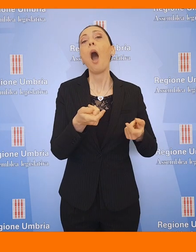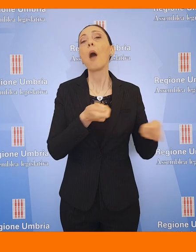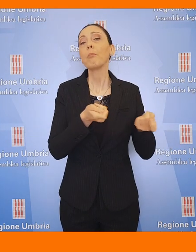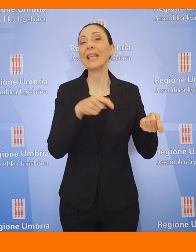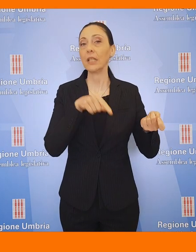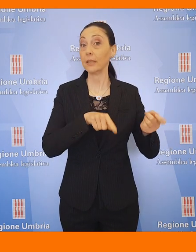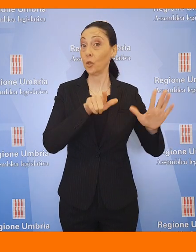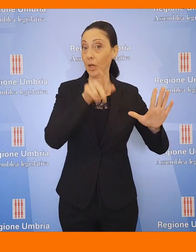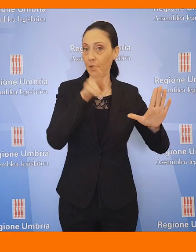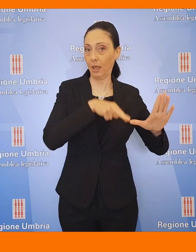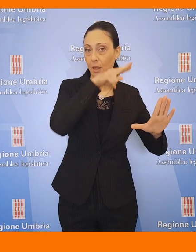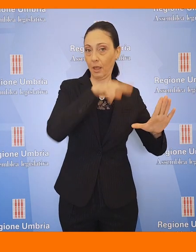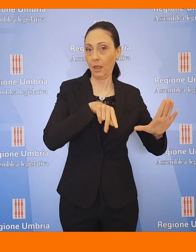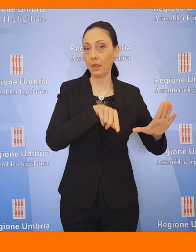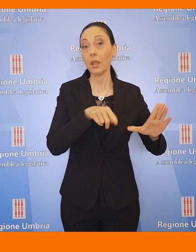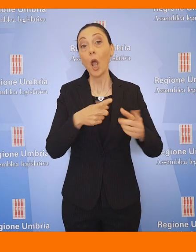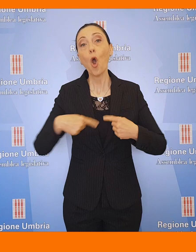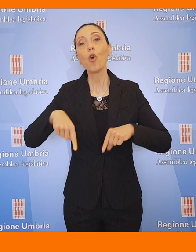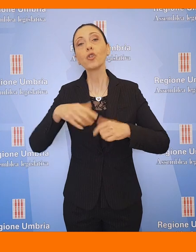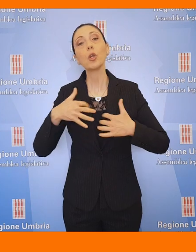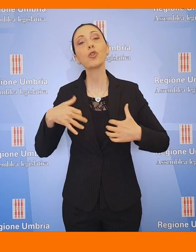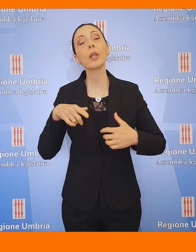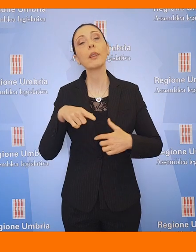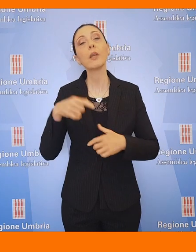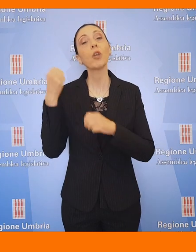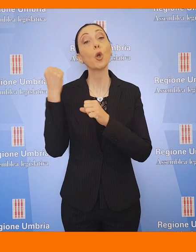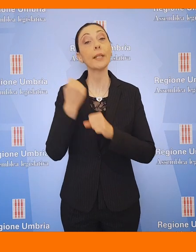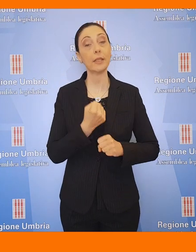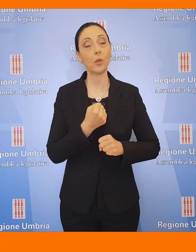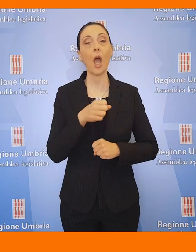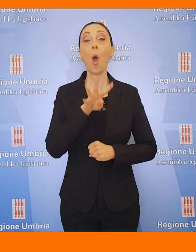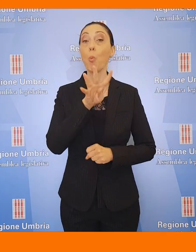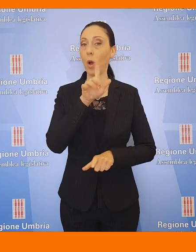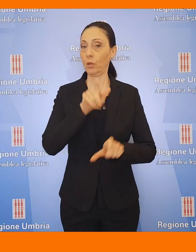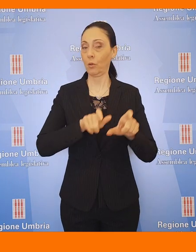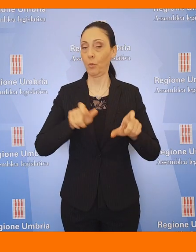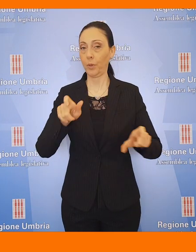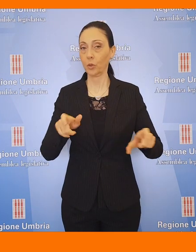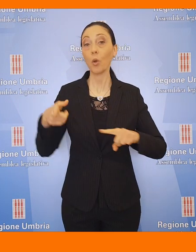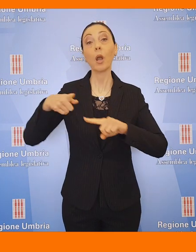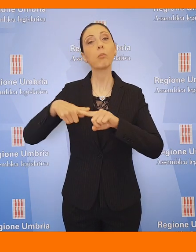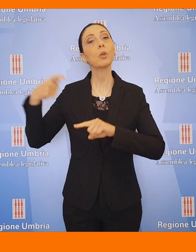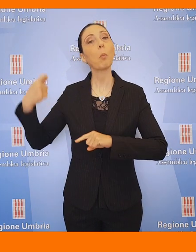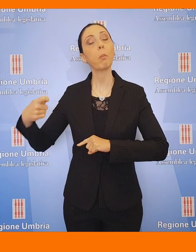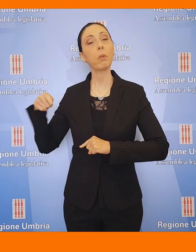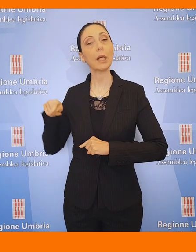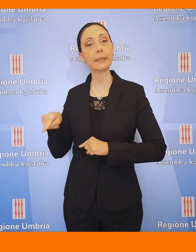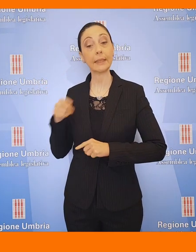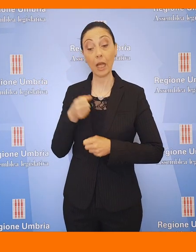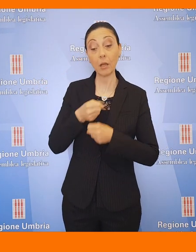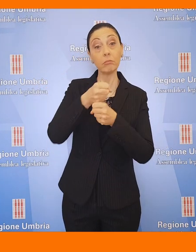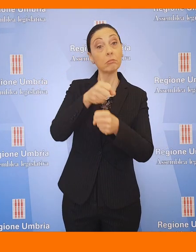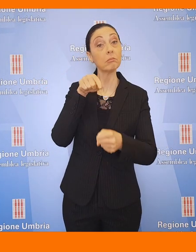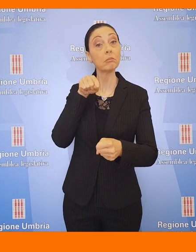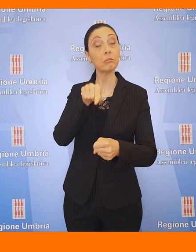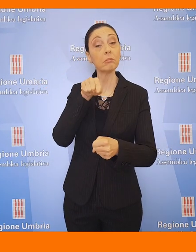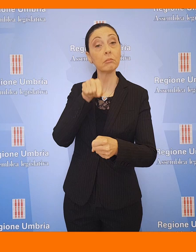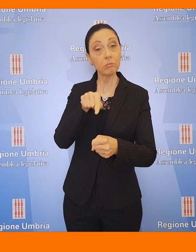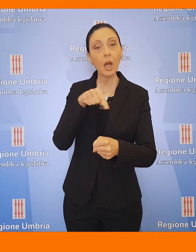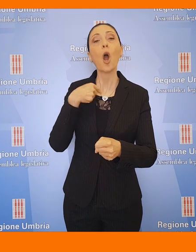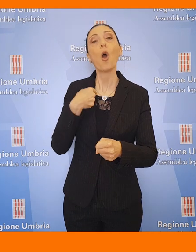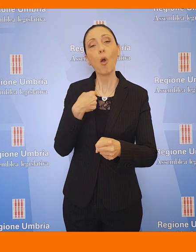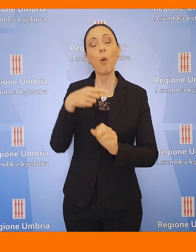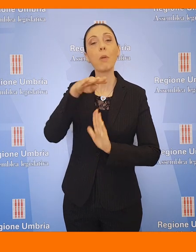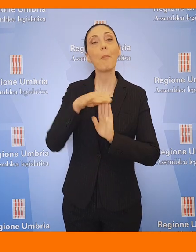Amministrazione di sette membri ci sarà un consiglio scientifico istituzionale di quattro persone, più il Presidente. Al Consiglio